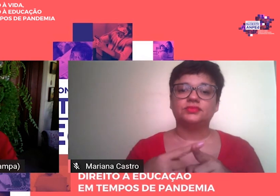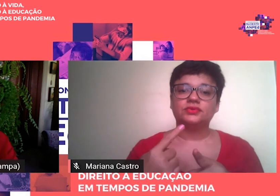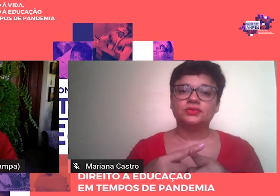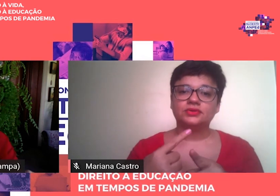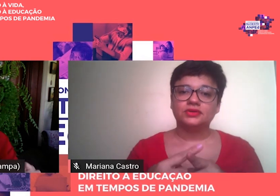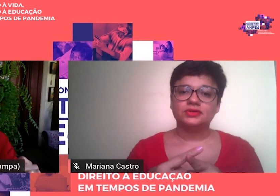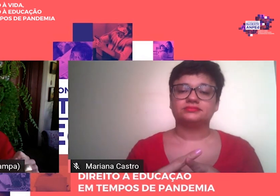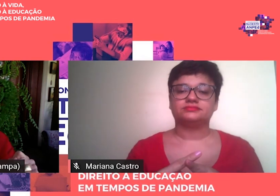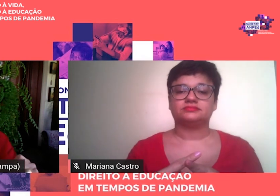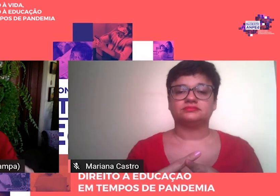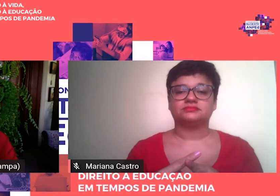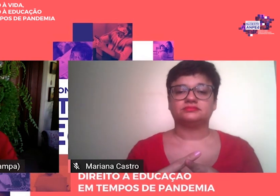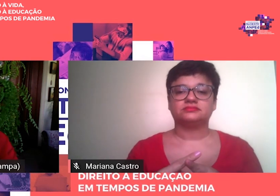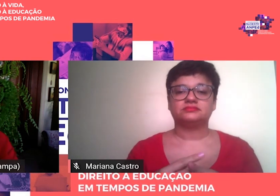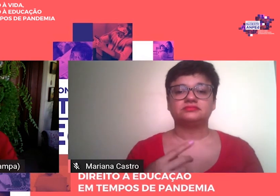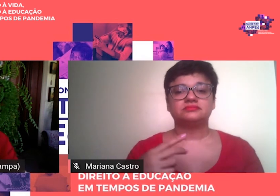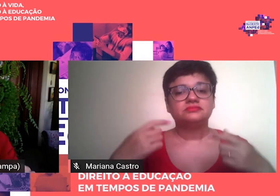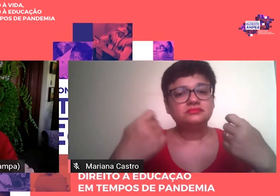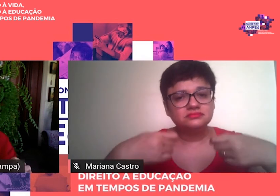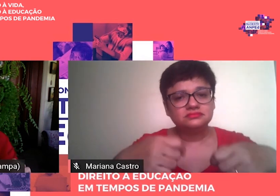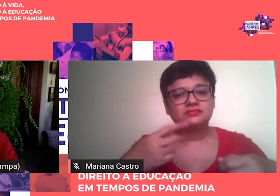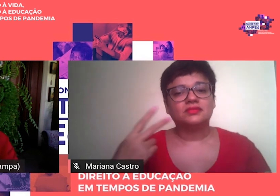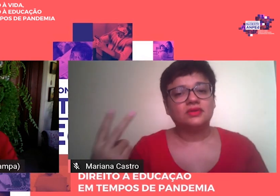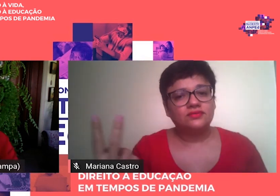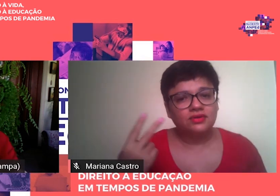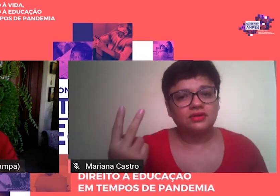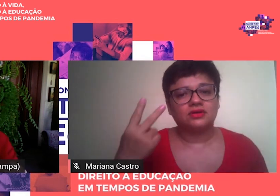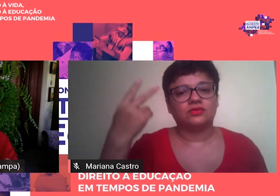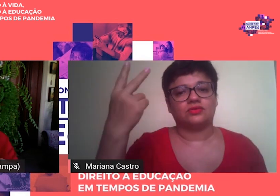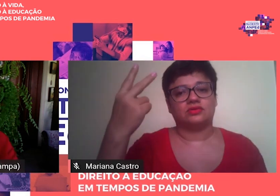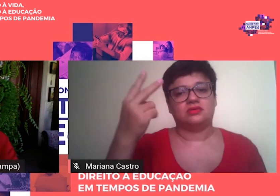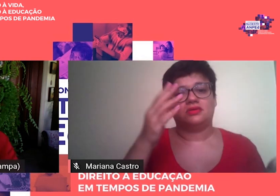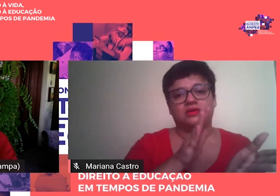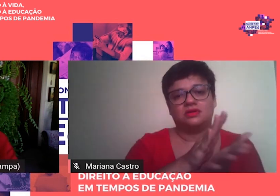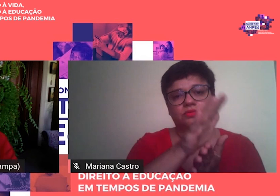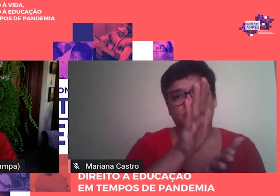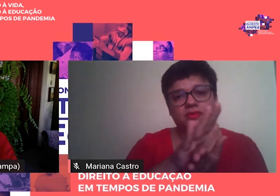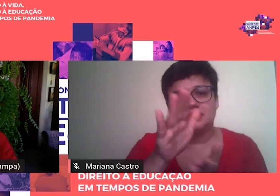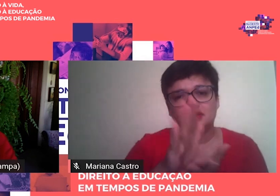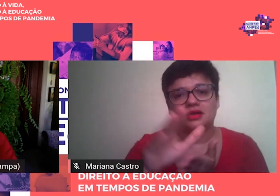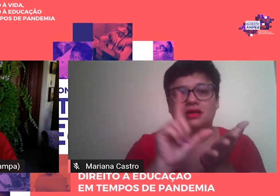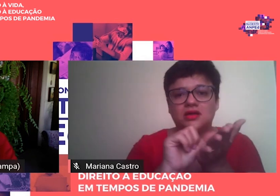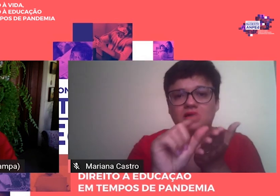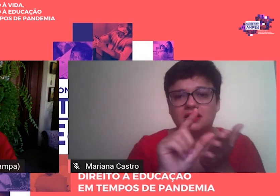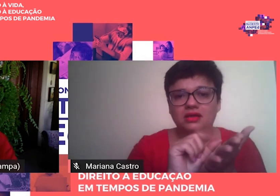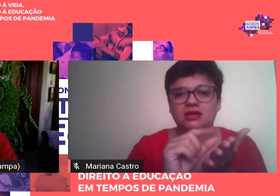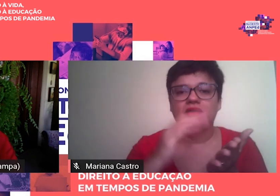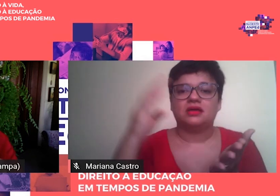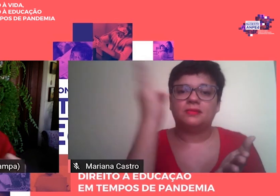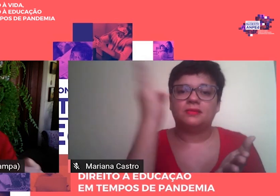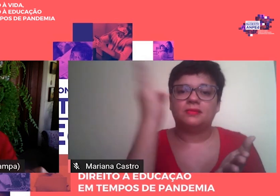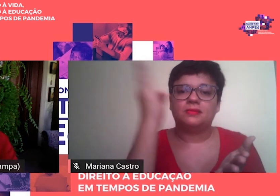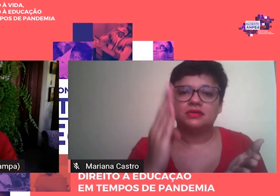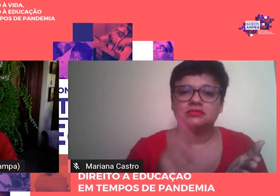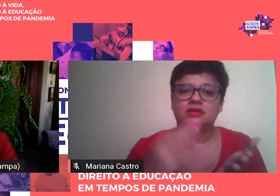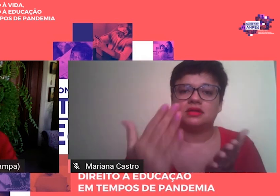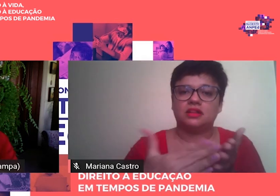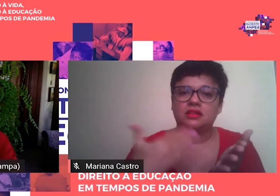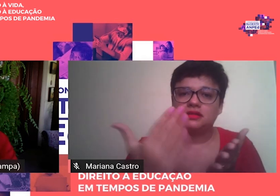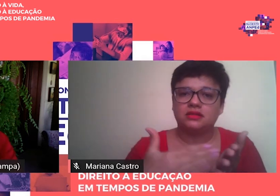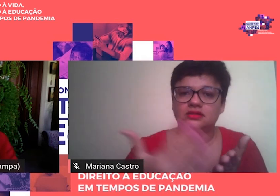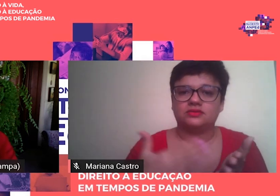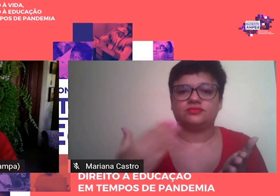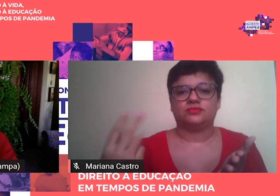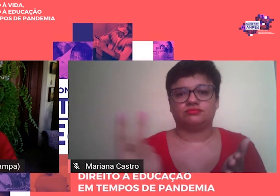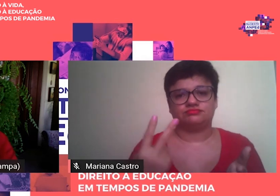trata de valorizar a produção brasileira em livros, a produção em